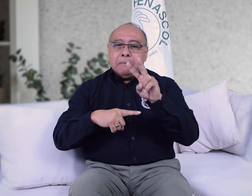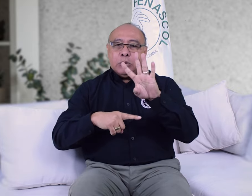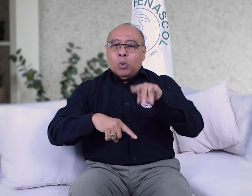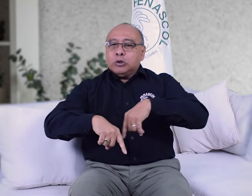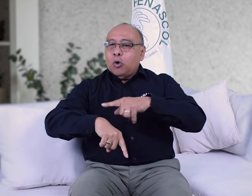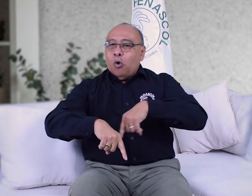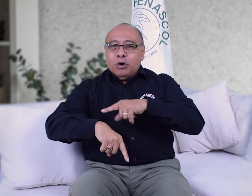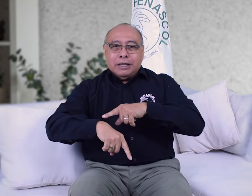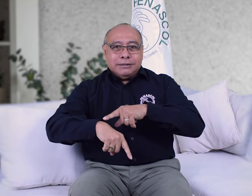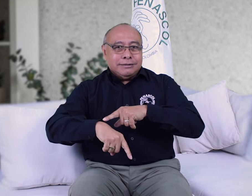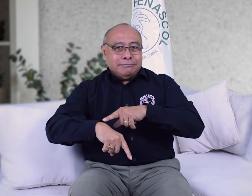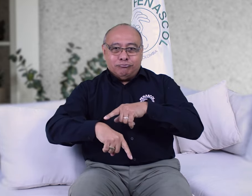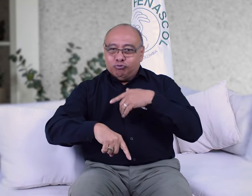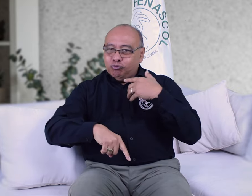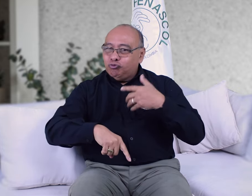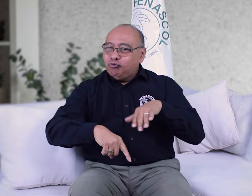la semana, de manera ininterrumpida,